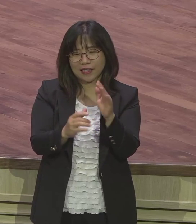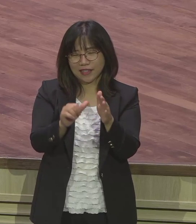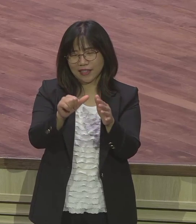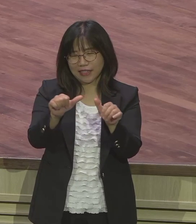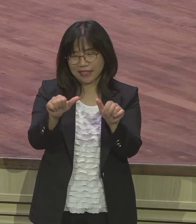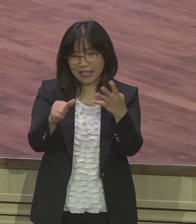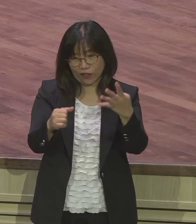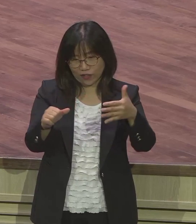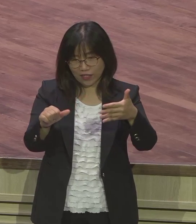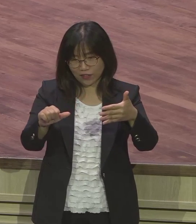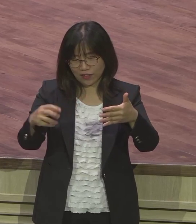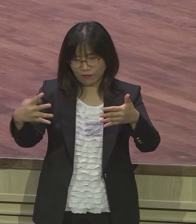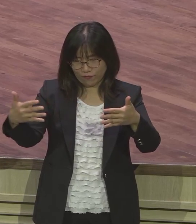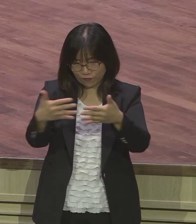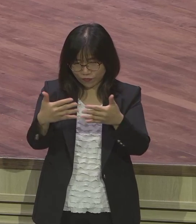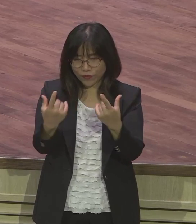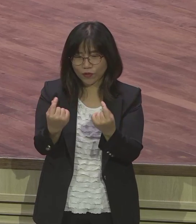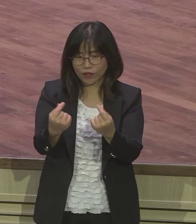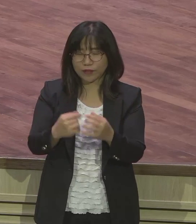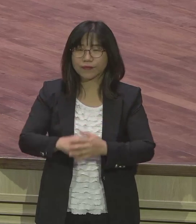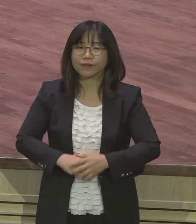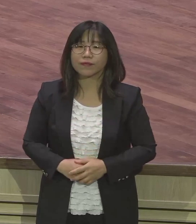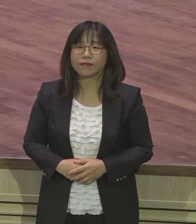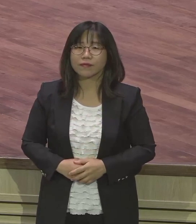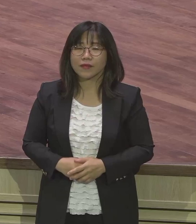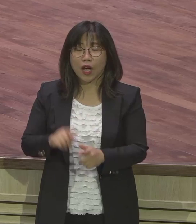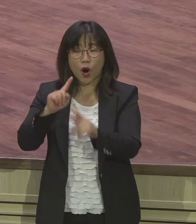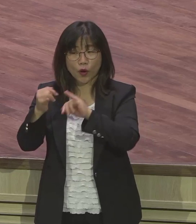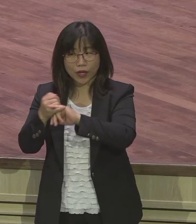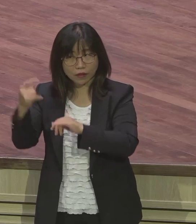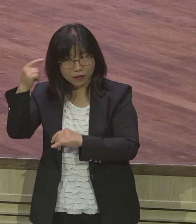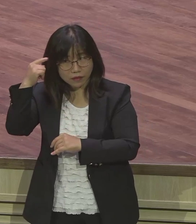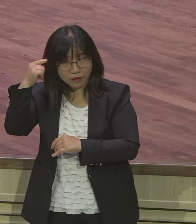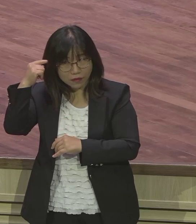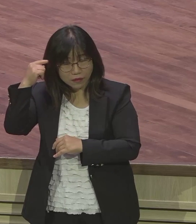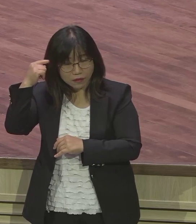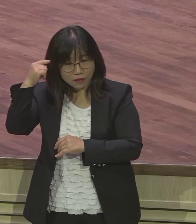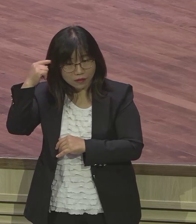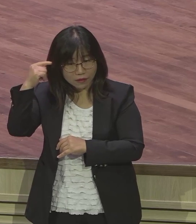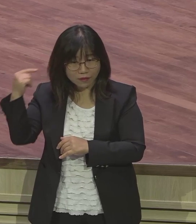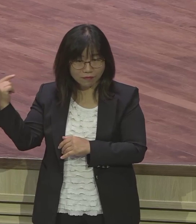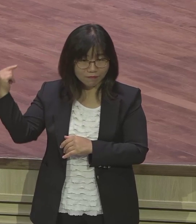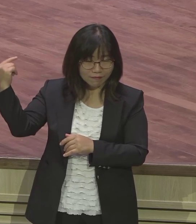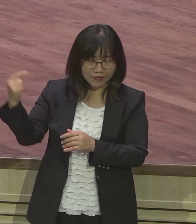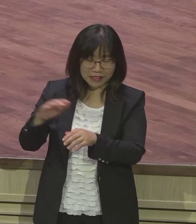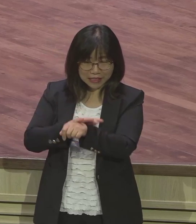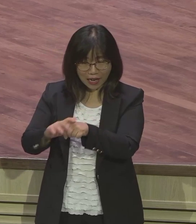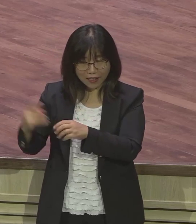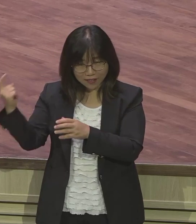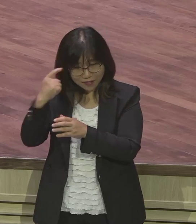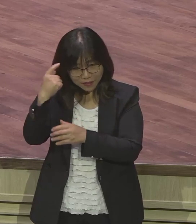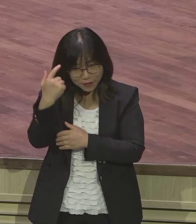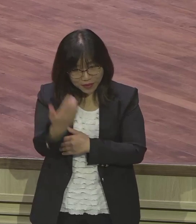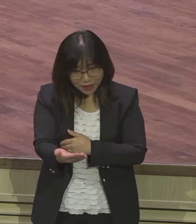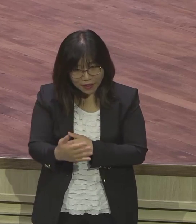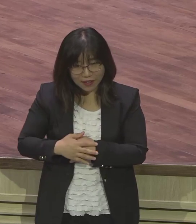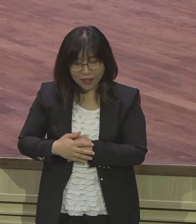은약을 내가 듣고 은약이 들어옵니까? 안 들어와요? 농인들 마음에